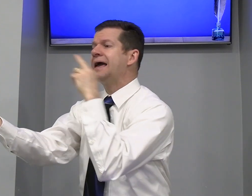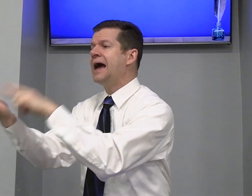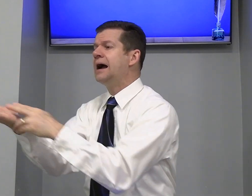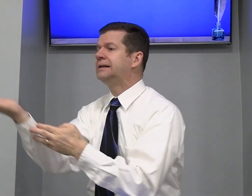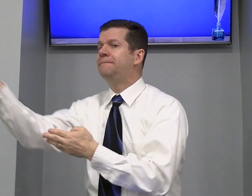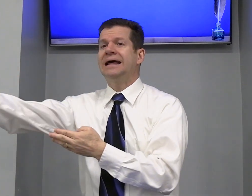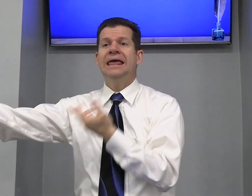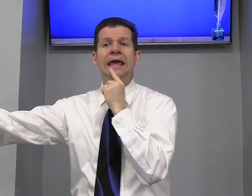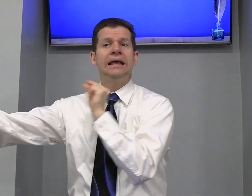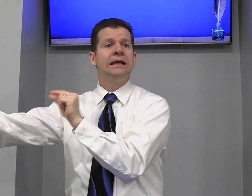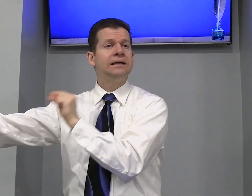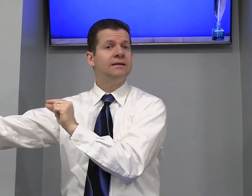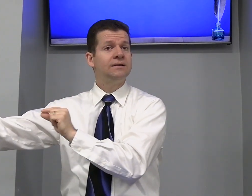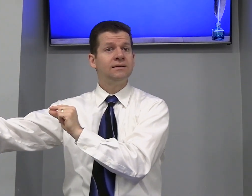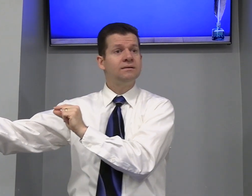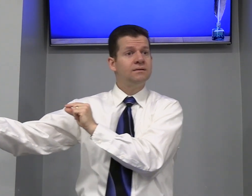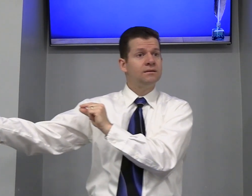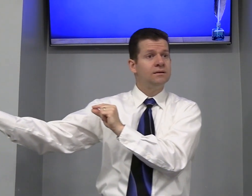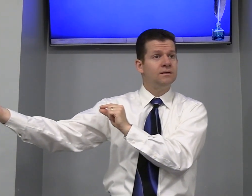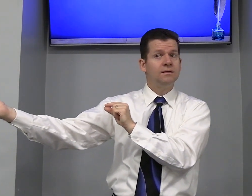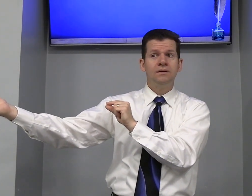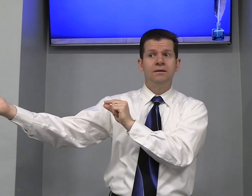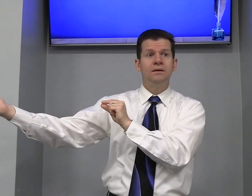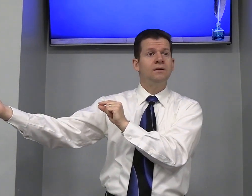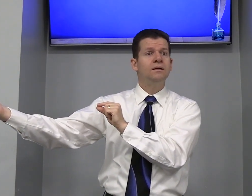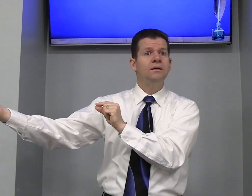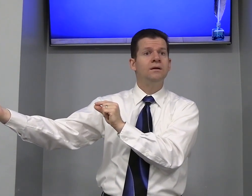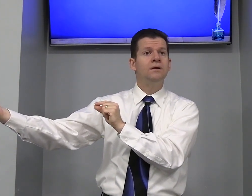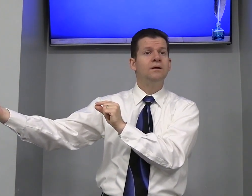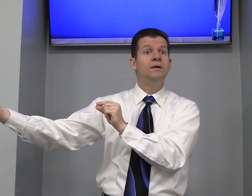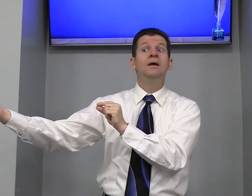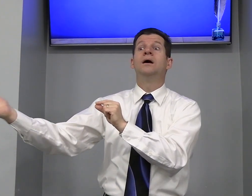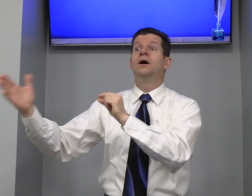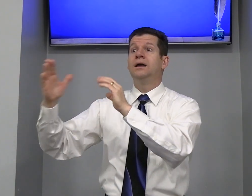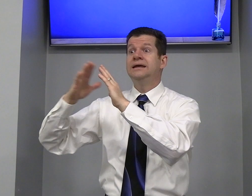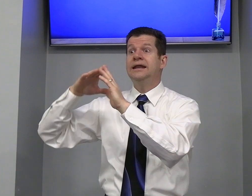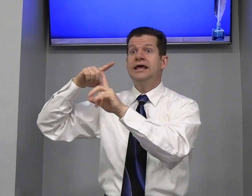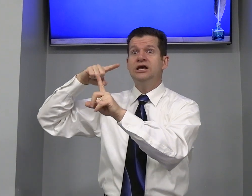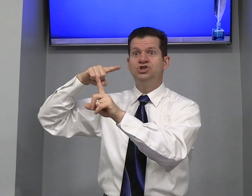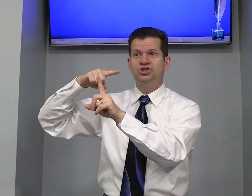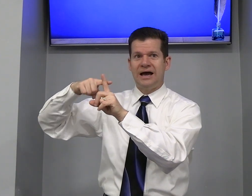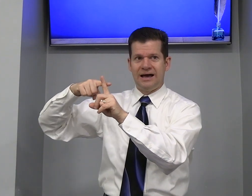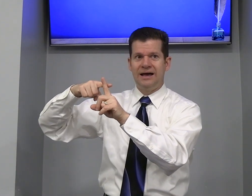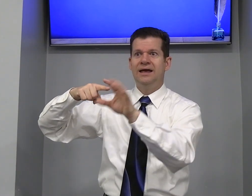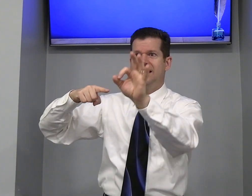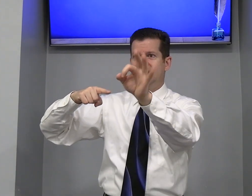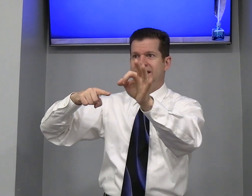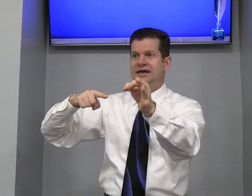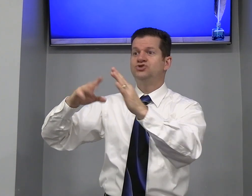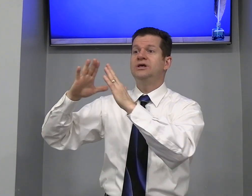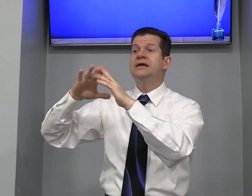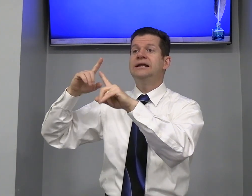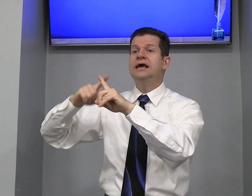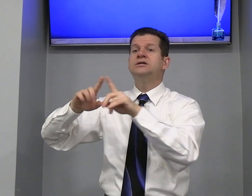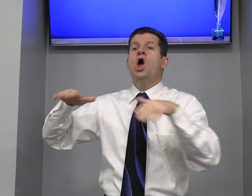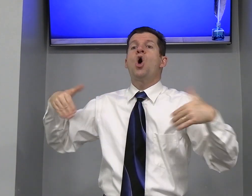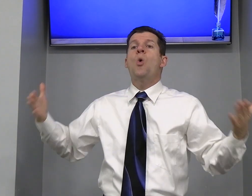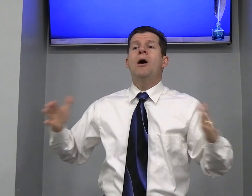carta para quem? Da carta para quem? Igreja Igreja Isso, igreja Qual